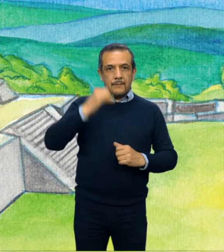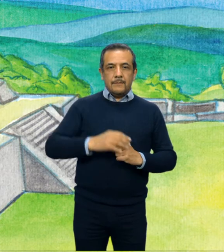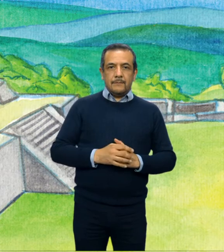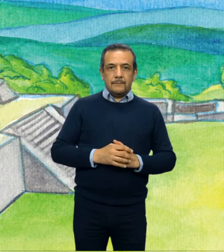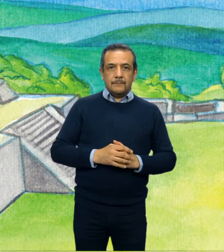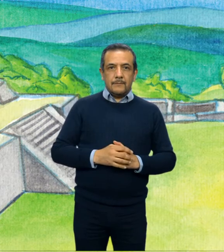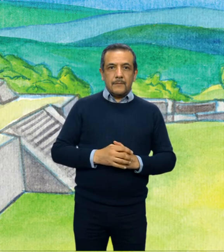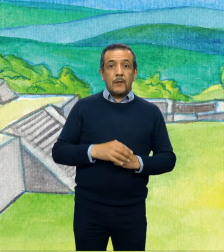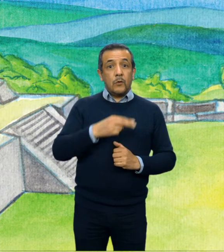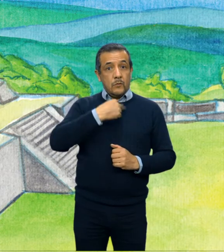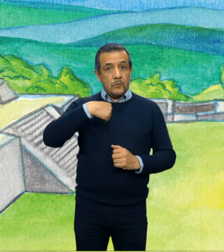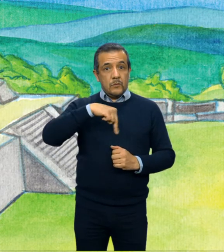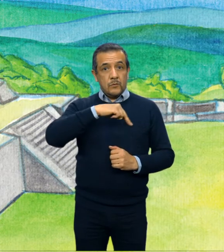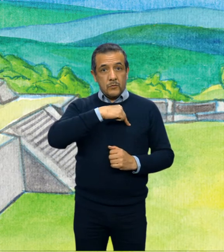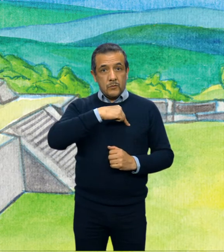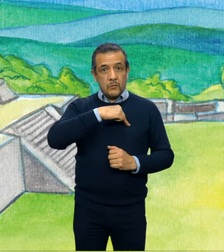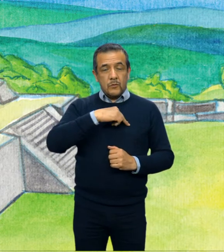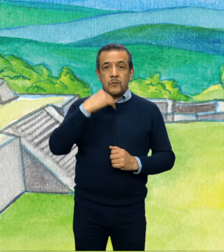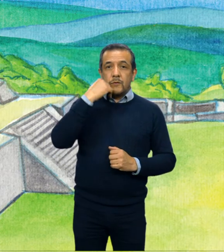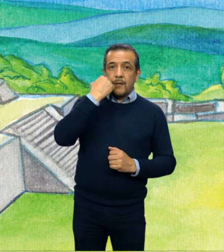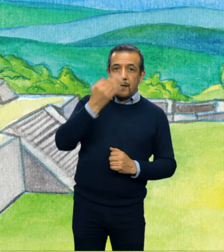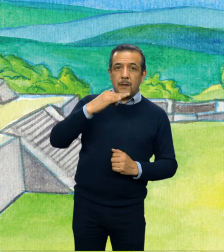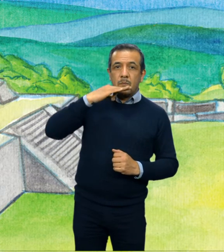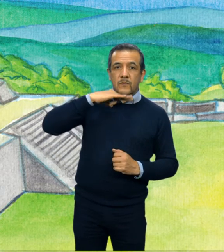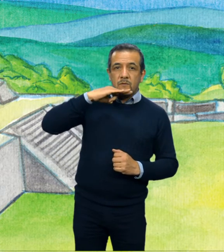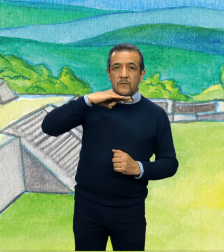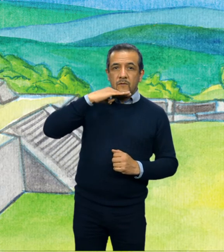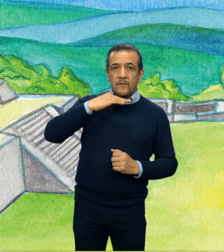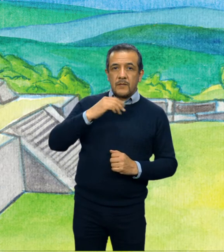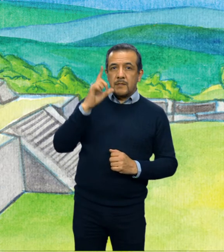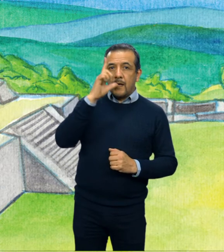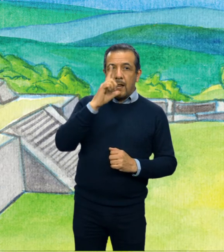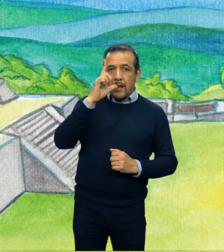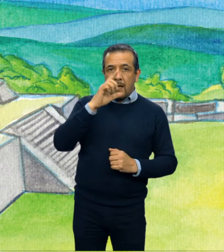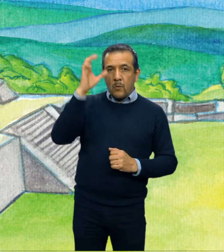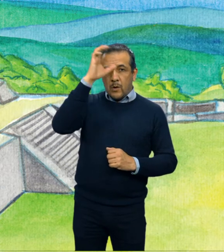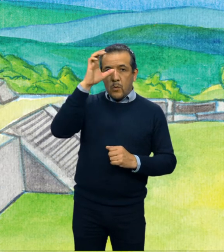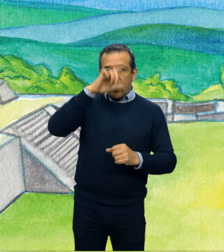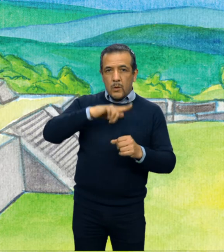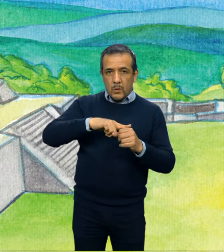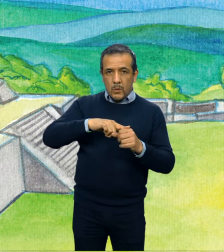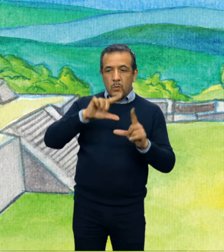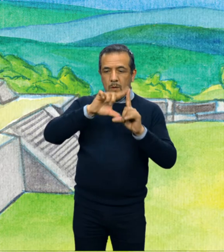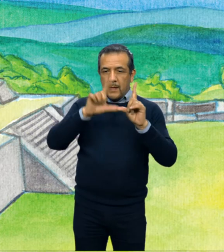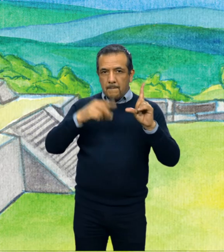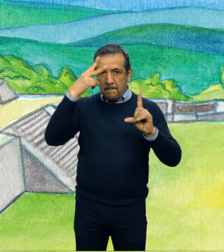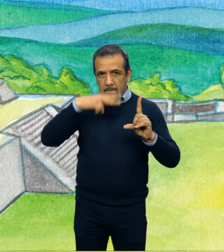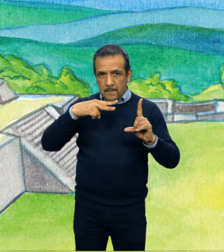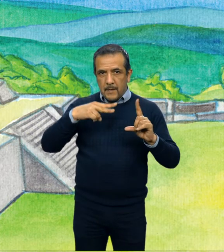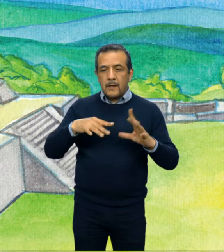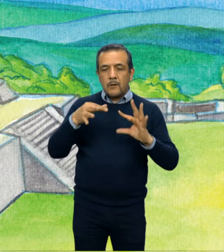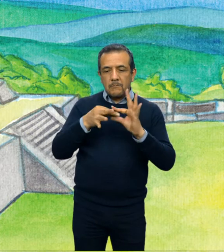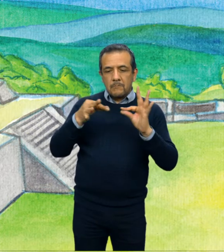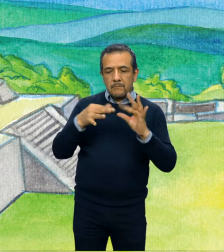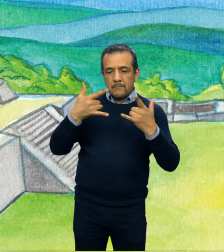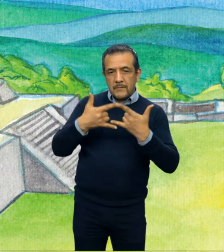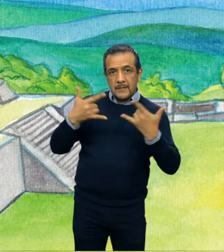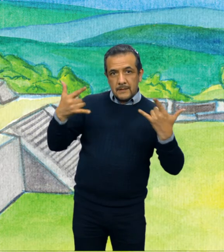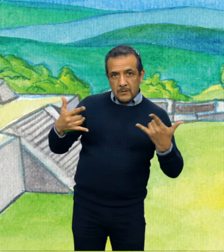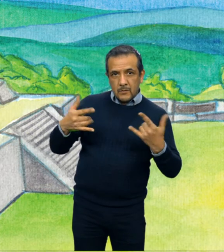Así que nosotros quisimos celebrar la gran riqueza lingüística y cultural de nuestra nación contando esta historia sobre Xochicalco